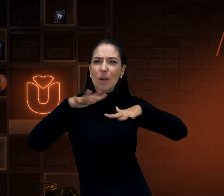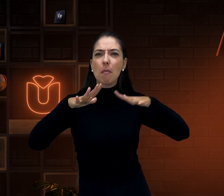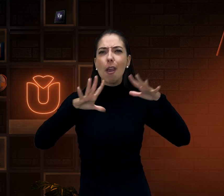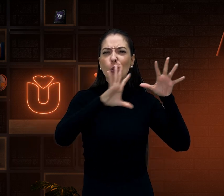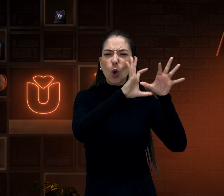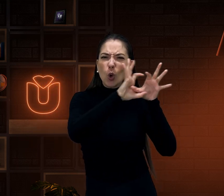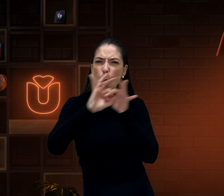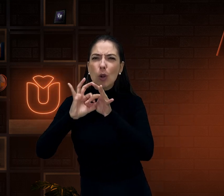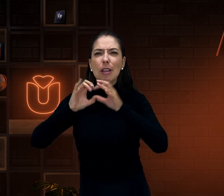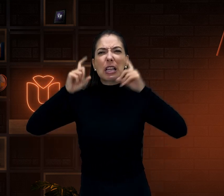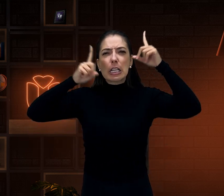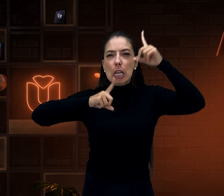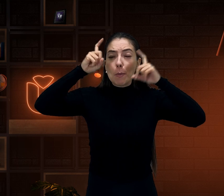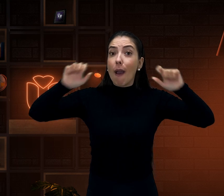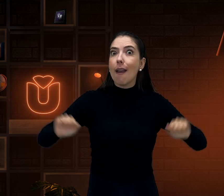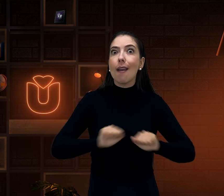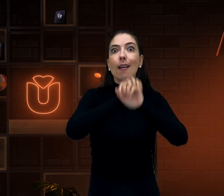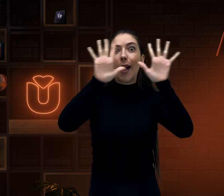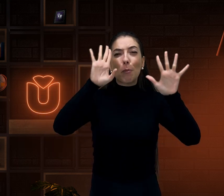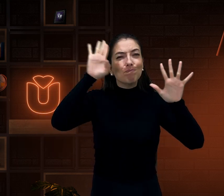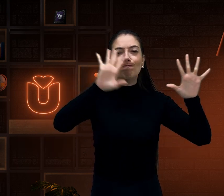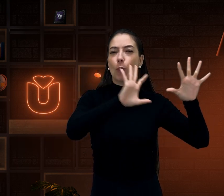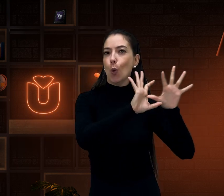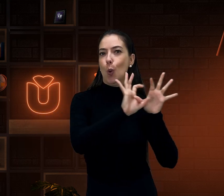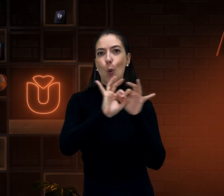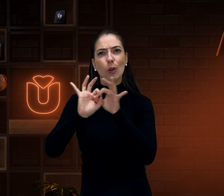Mostrar esse movimento que daí mostra a contextualização de forma clara.